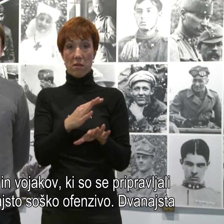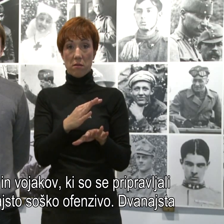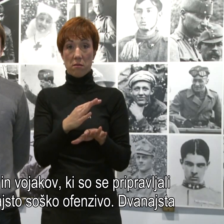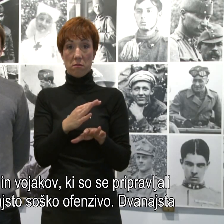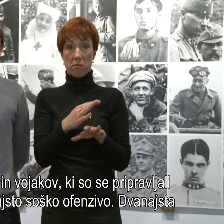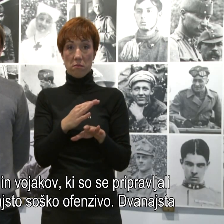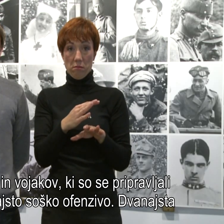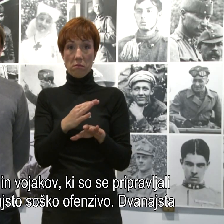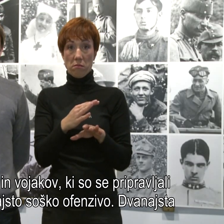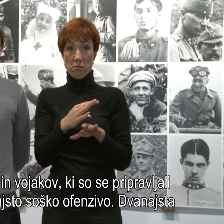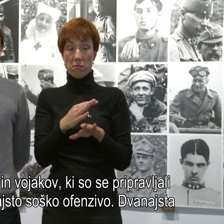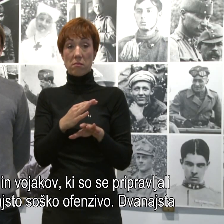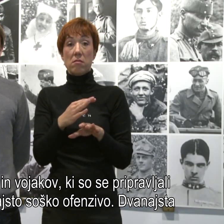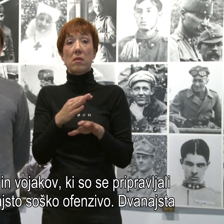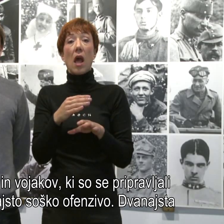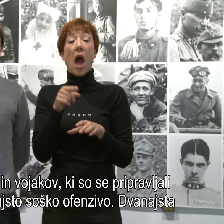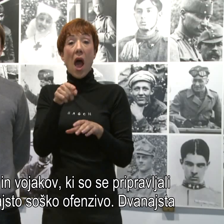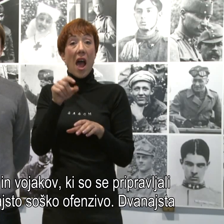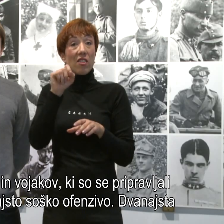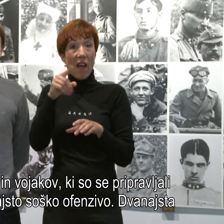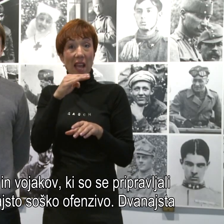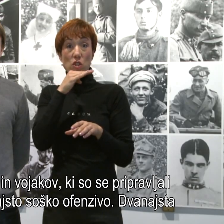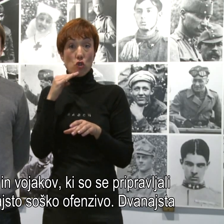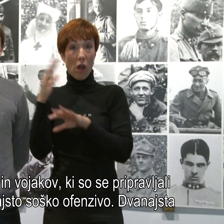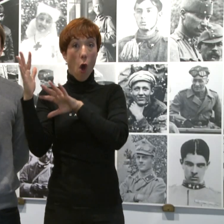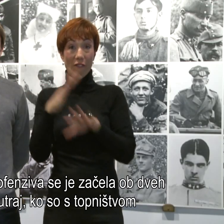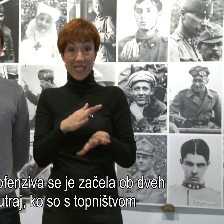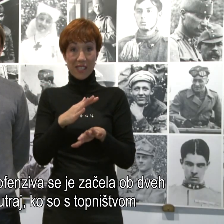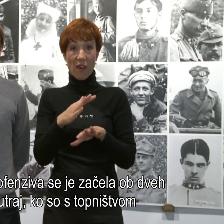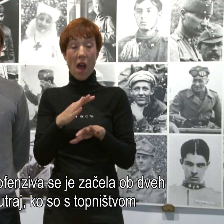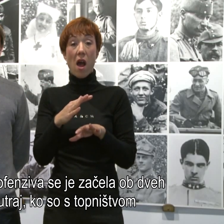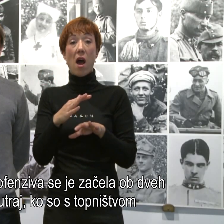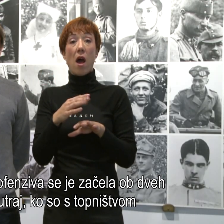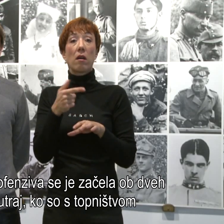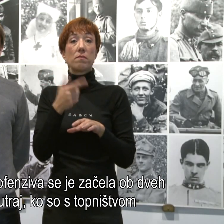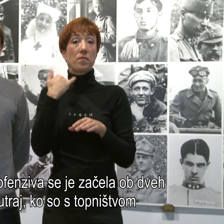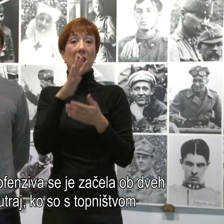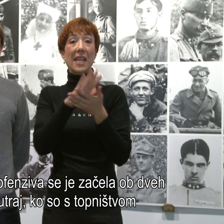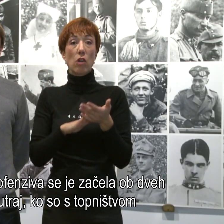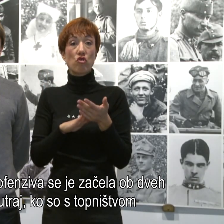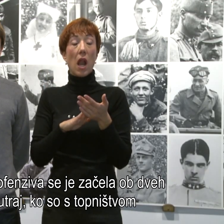12. soška ofenziva se je začela ob dveh zjutraj